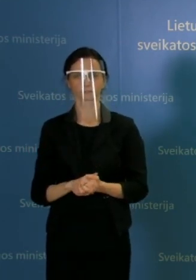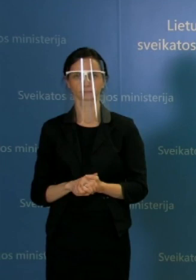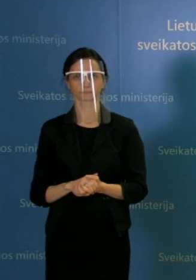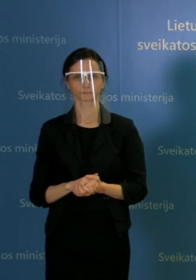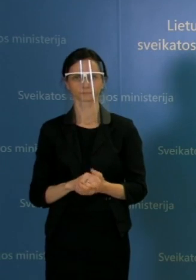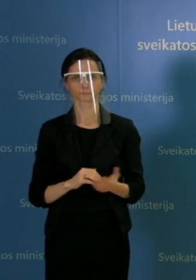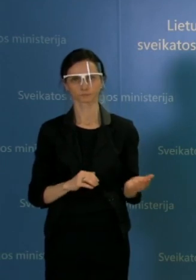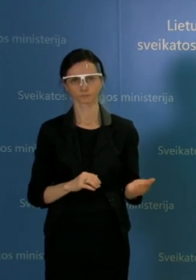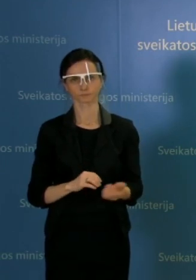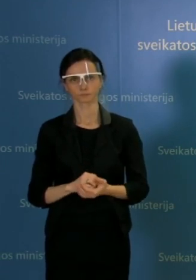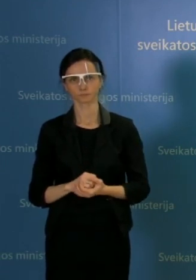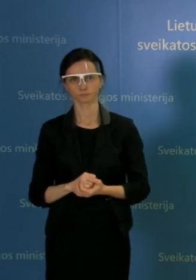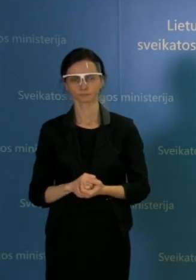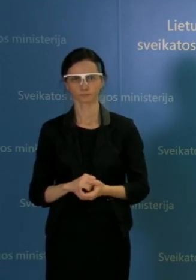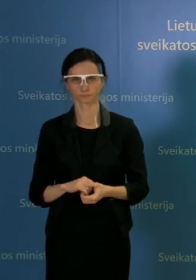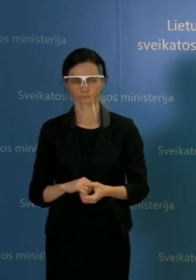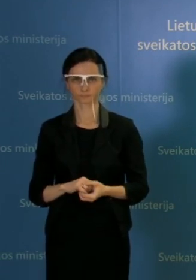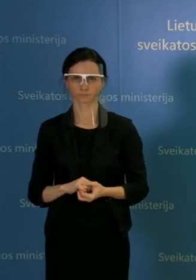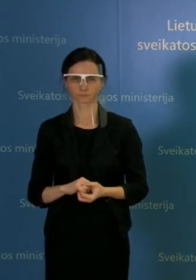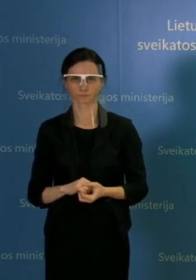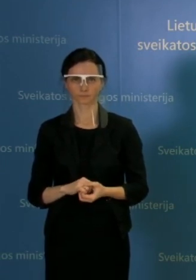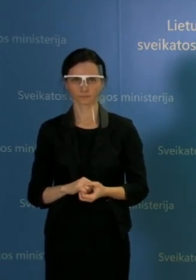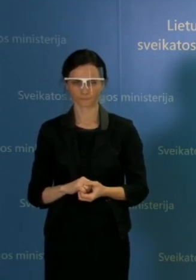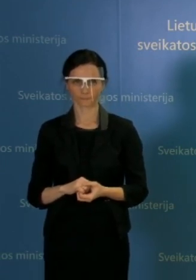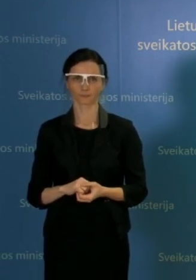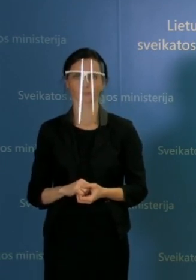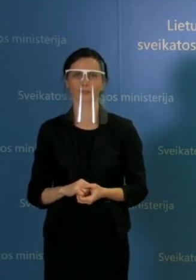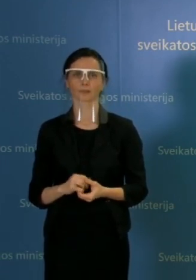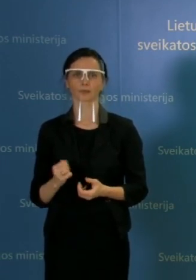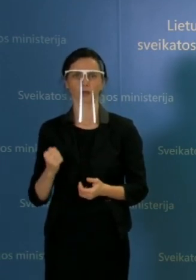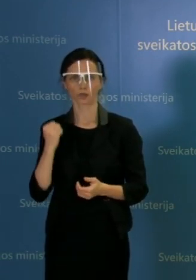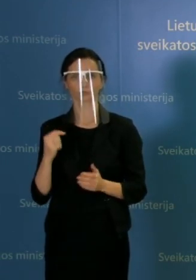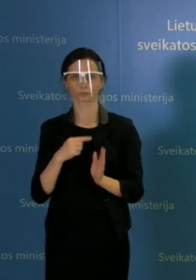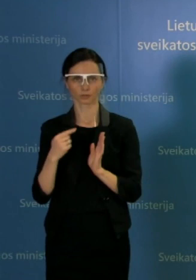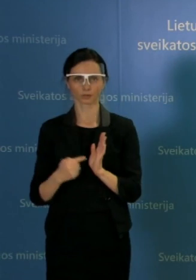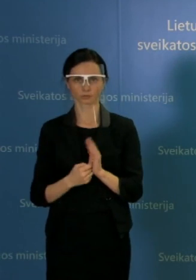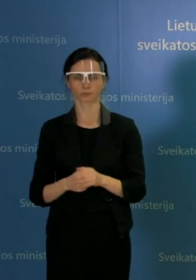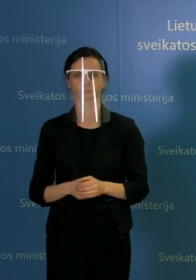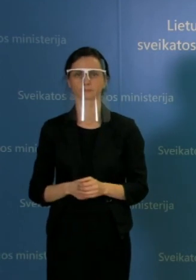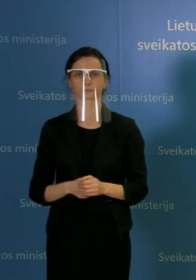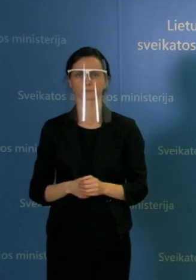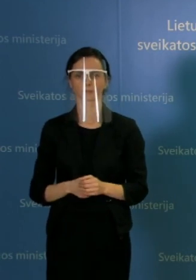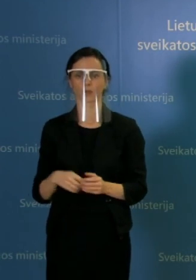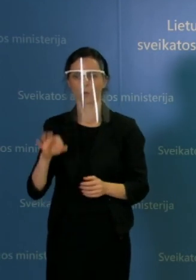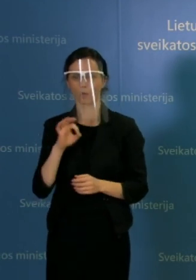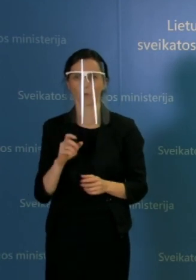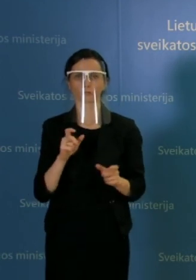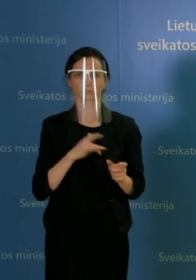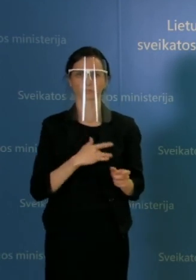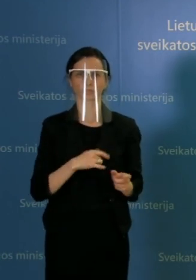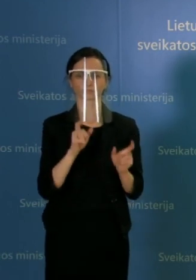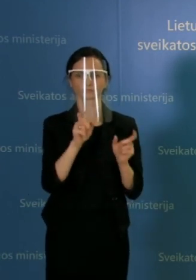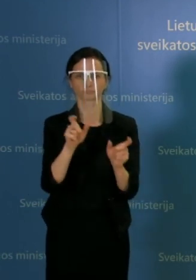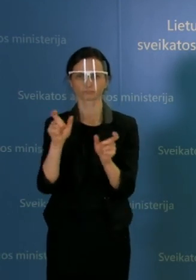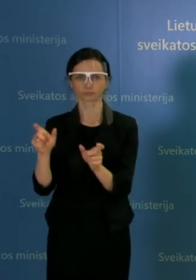daroma? Ačiū. Ačiū už klausimą. Tikrai nėra galvojama tik apie apribojimus. Aš noriu tik